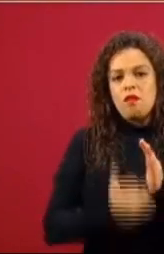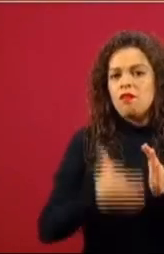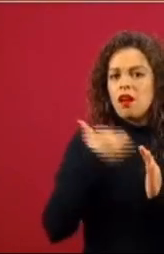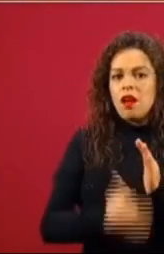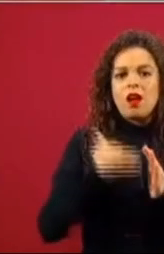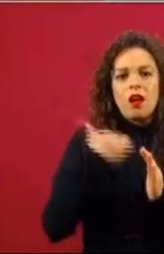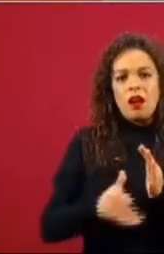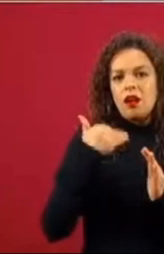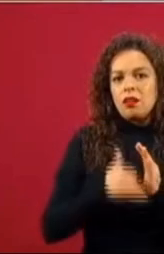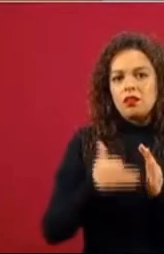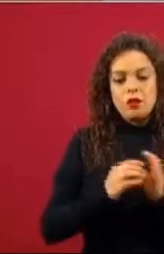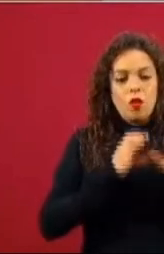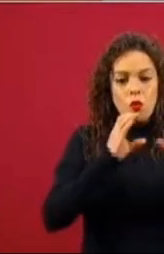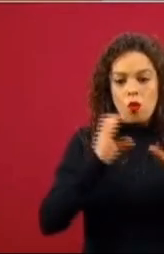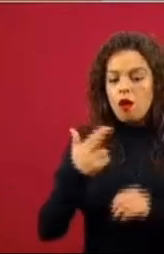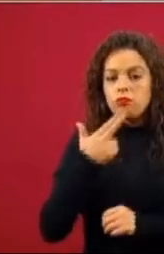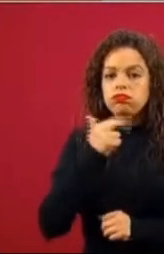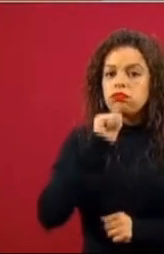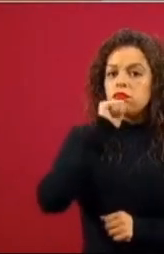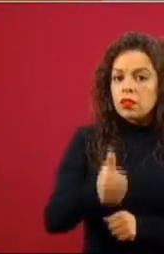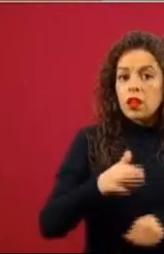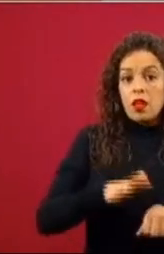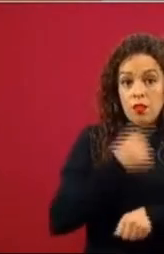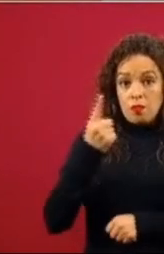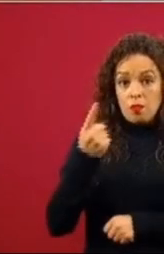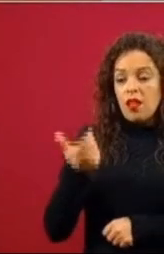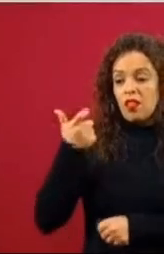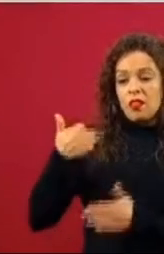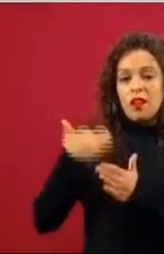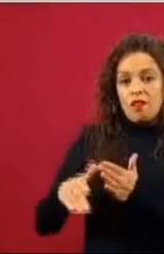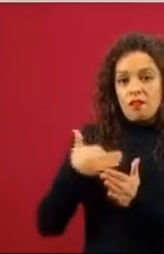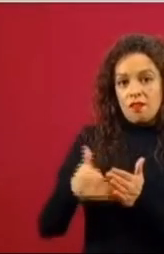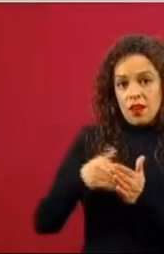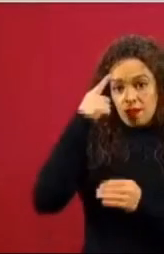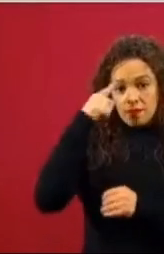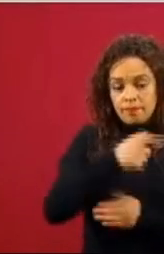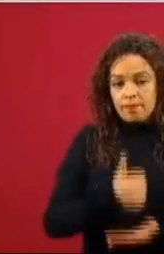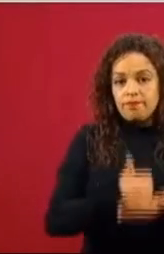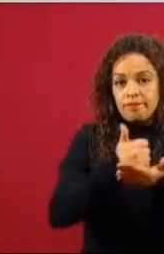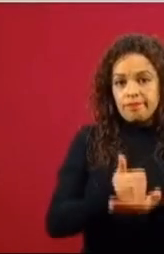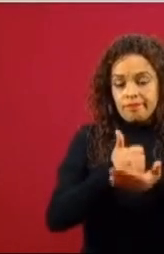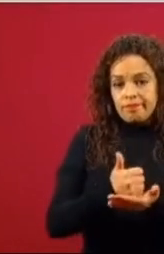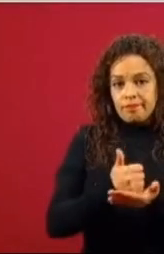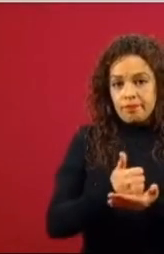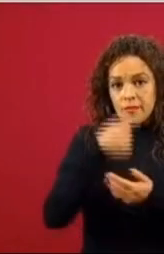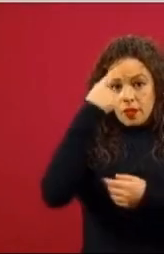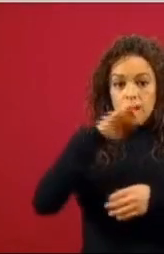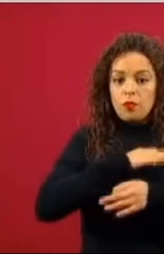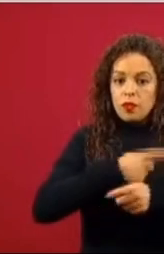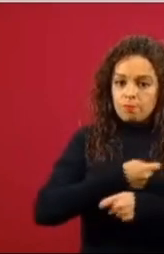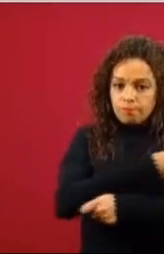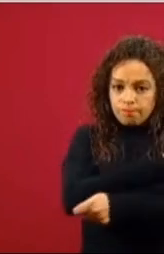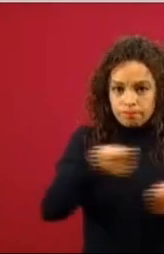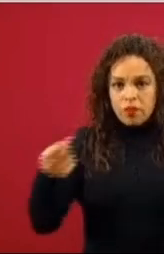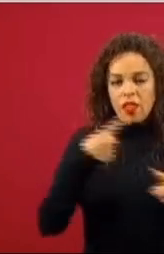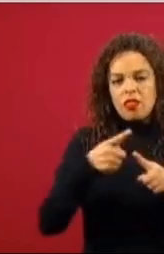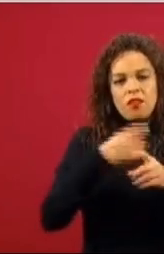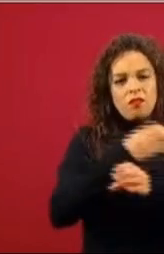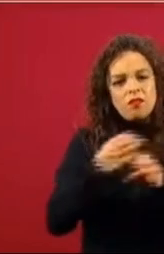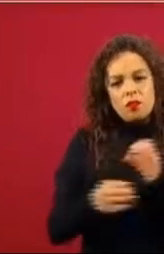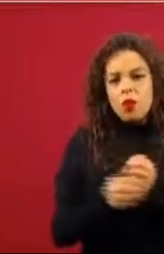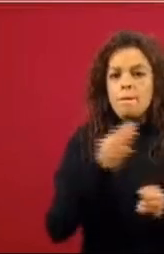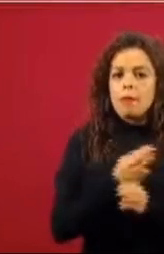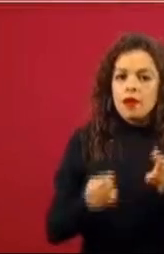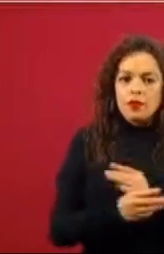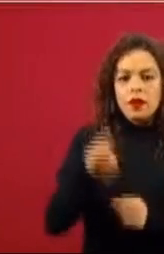Por falta de Una perspectiva social Que permita distribuir Los recursos De atención De la salud Entonces no se ha invertido